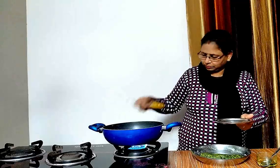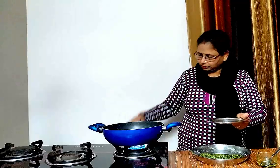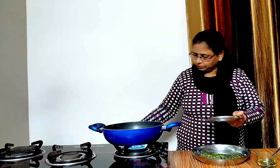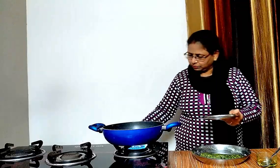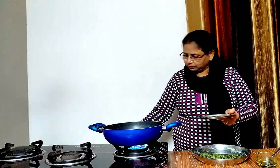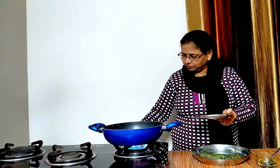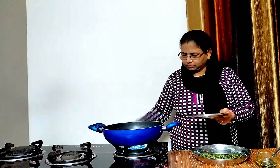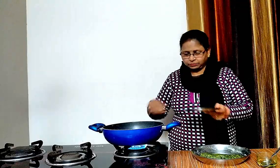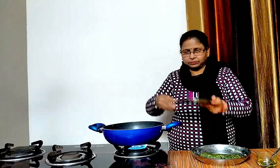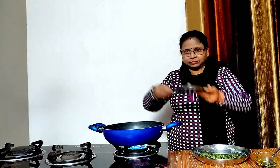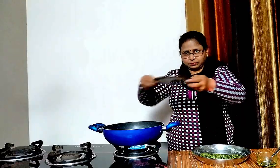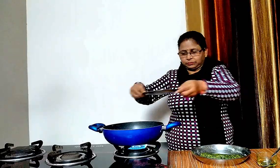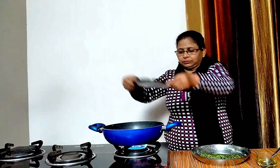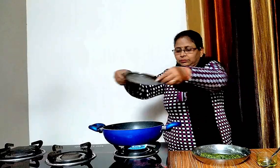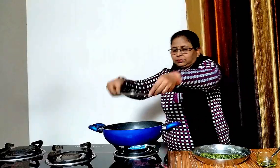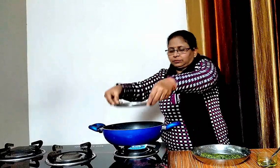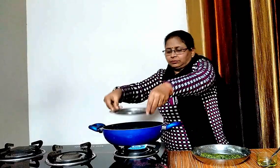और उसको स्टेंड के उपर रख देंगे